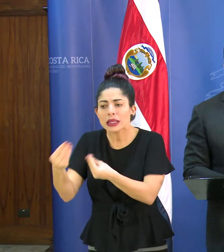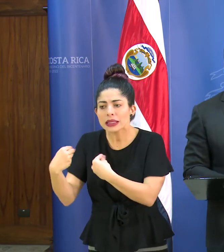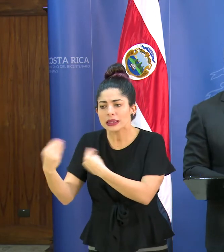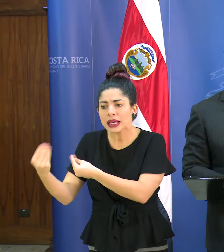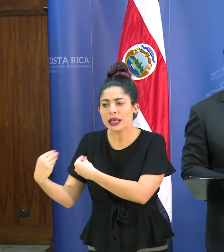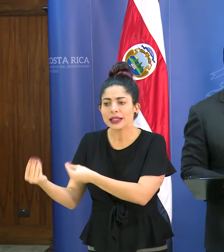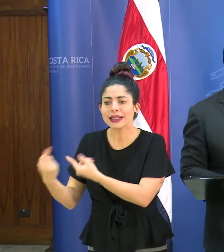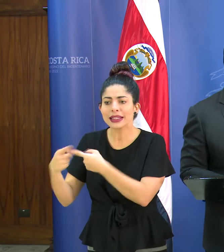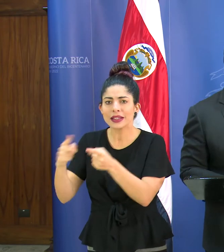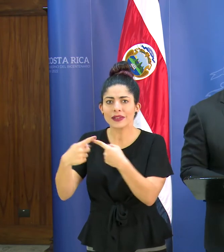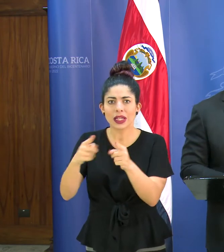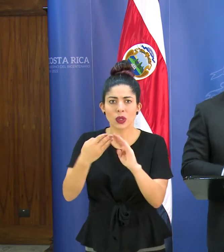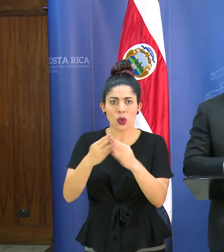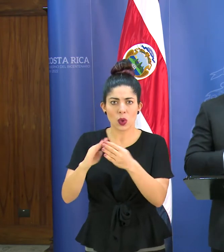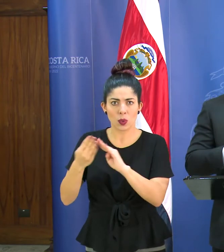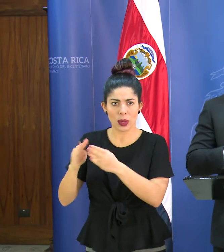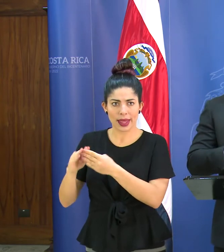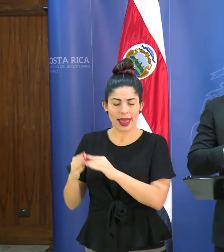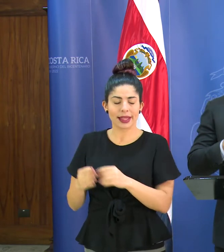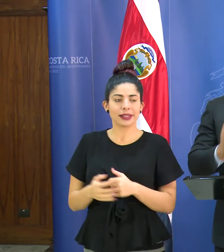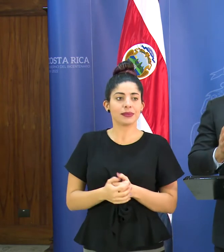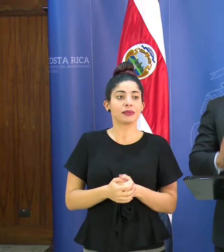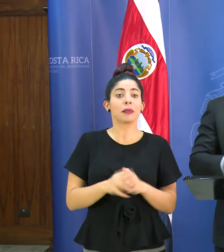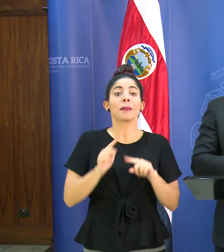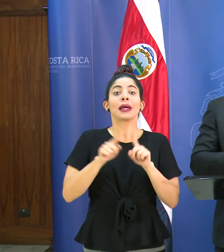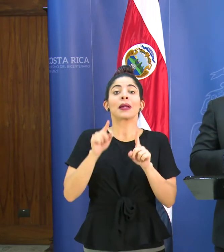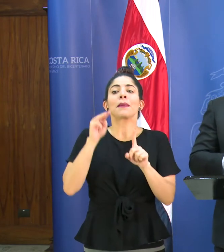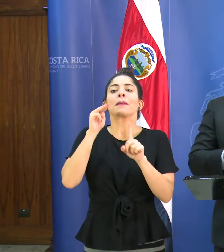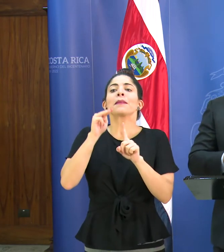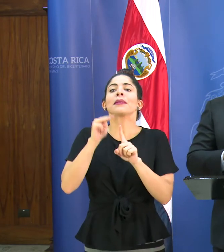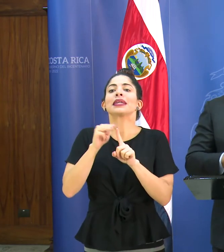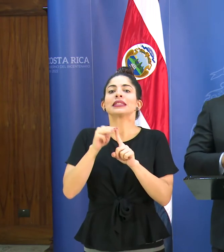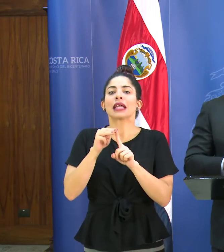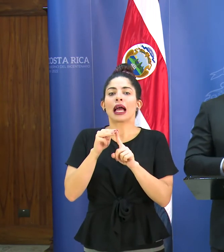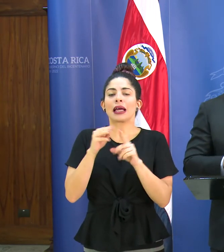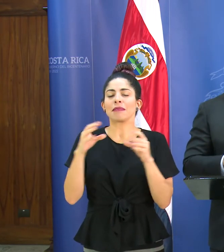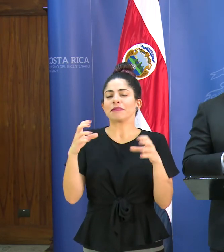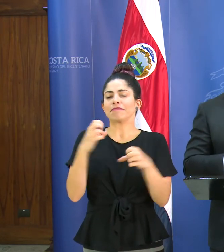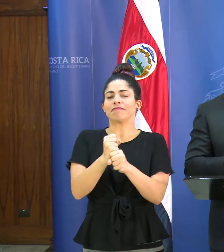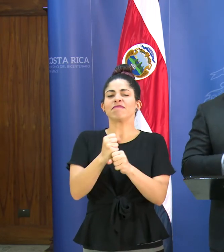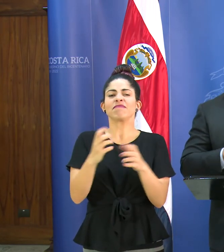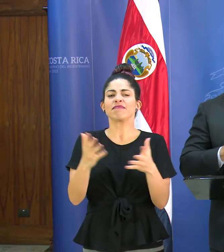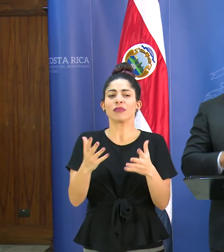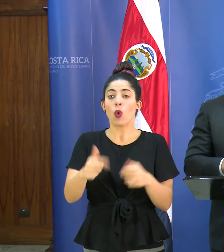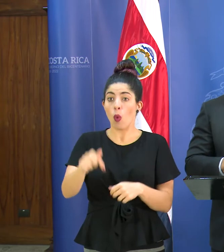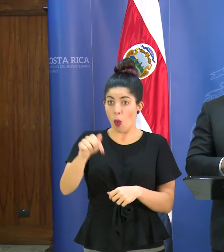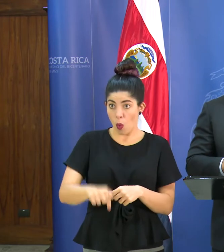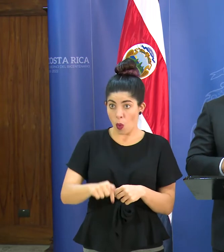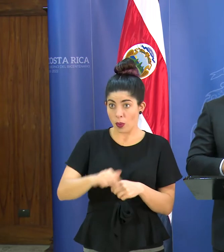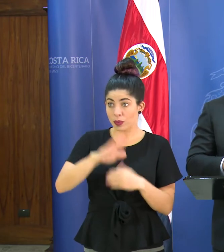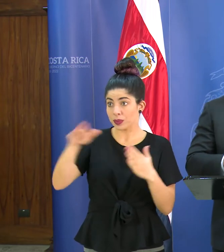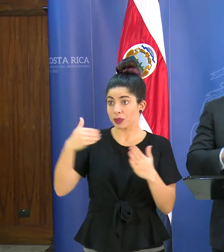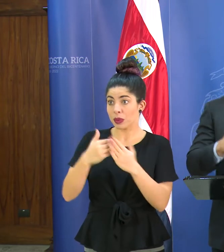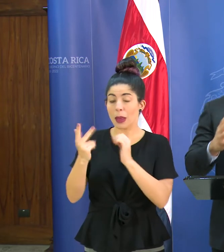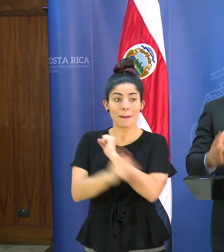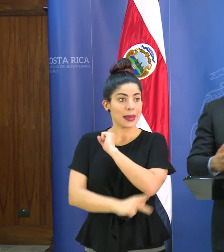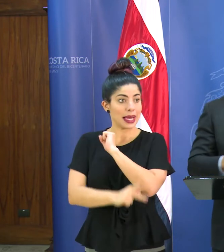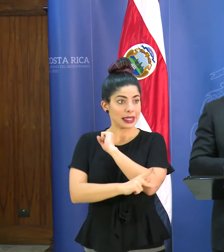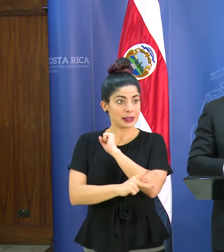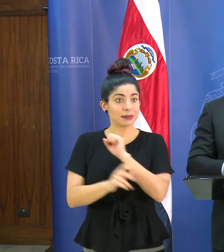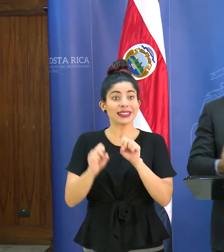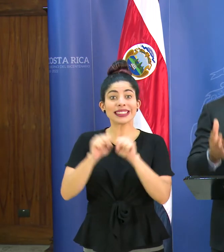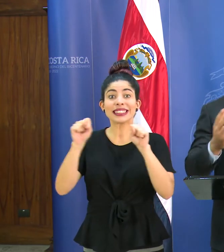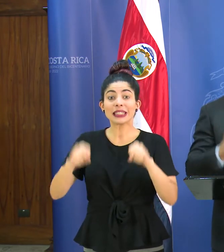distintas comunidades. Pero el mensaje se sintetiza en que hoy como país, en nuestro